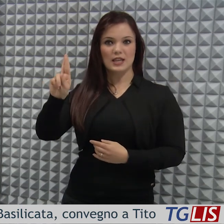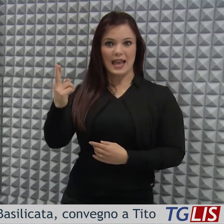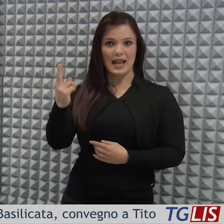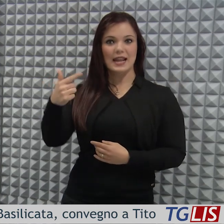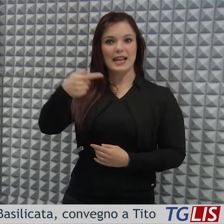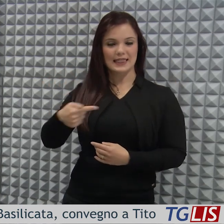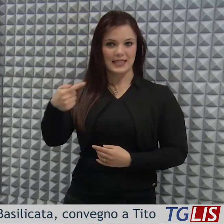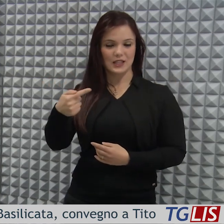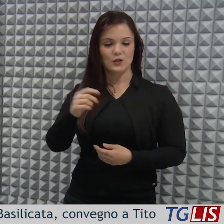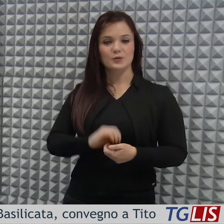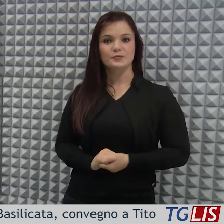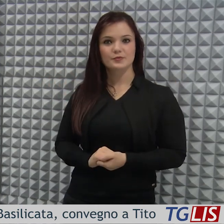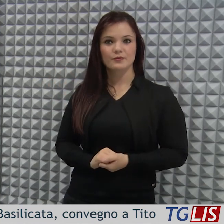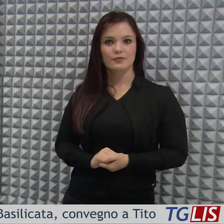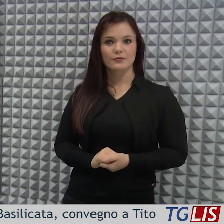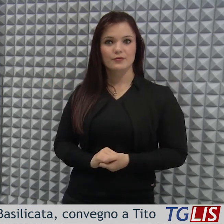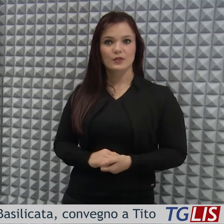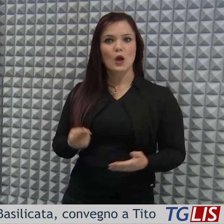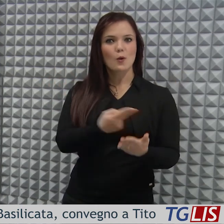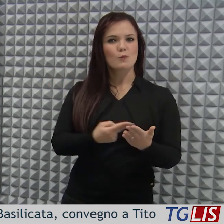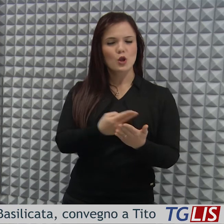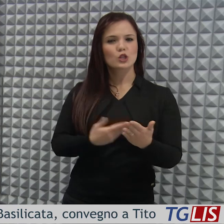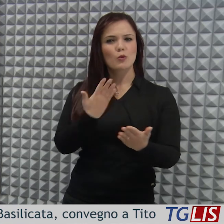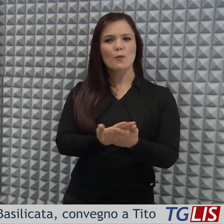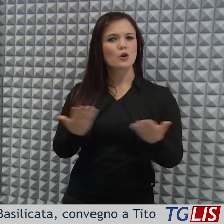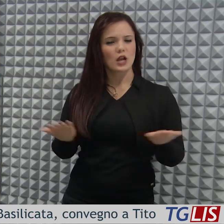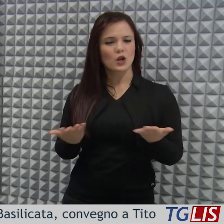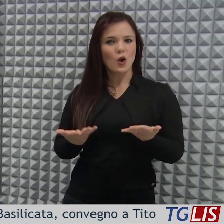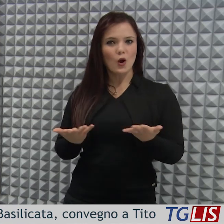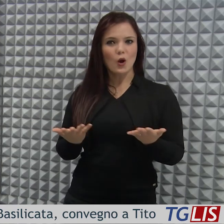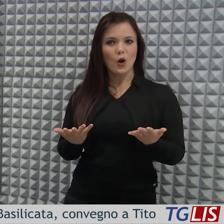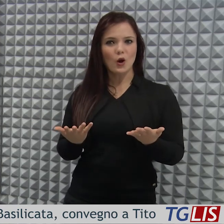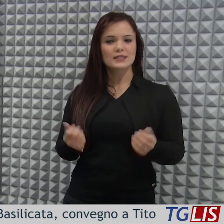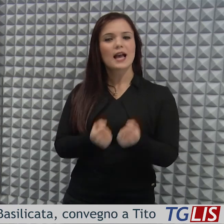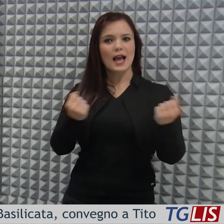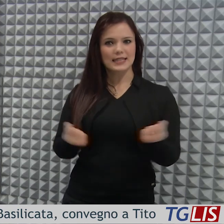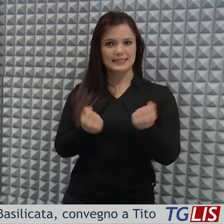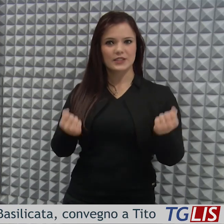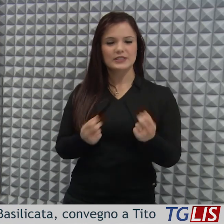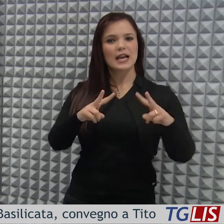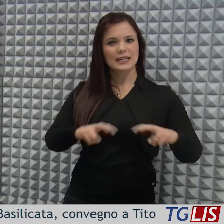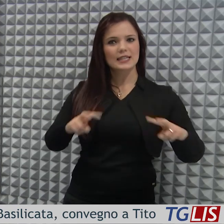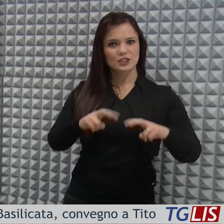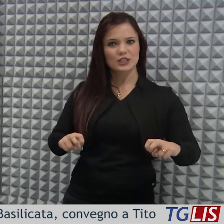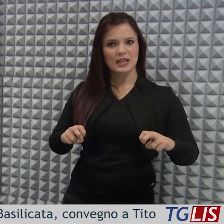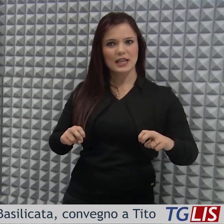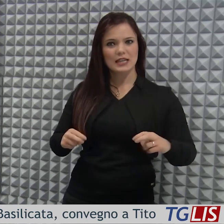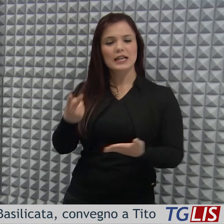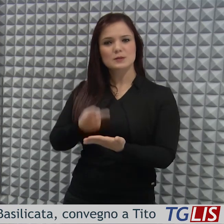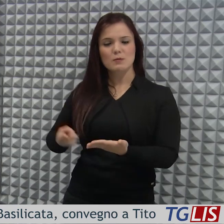Il progetto propone contestualmente attività di ricerca e sperimentazione.